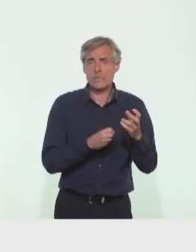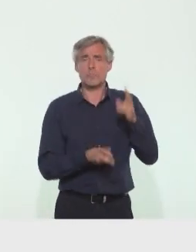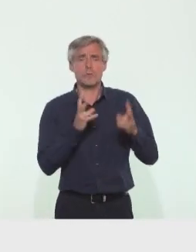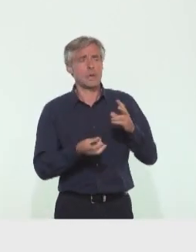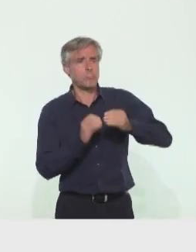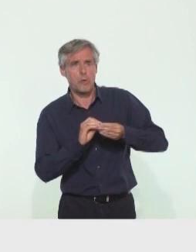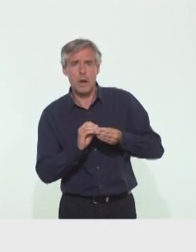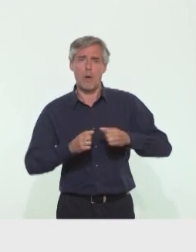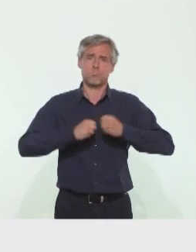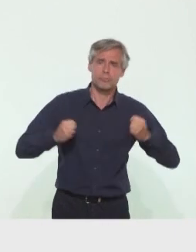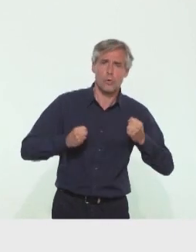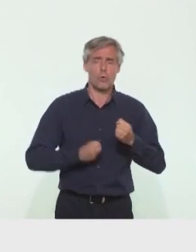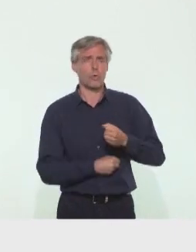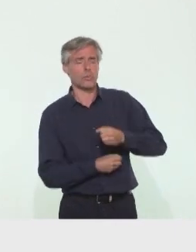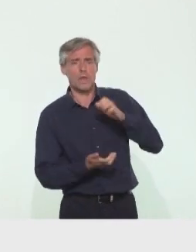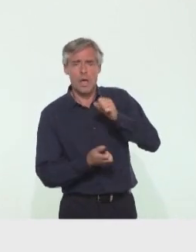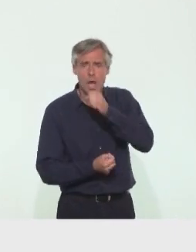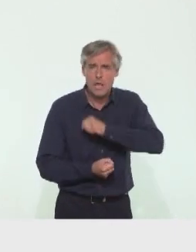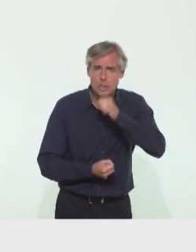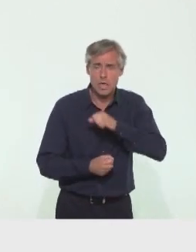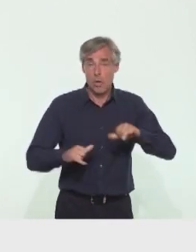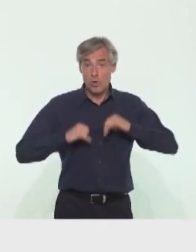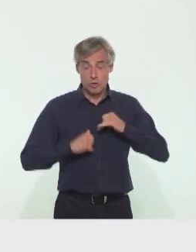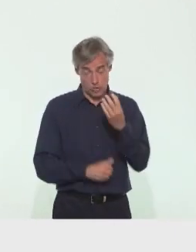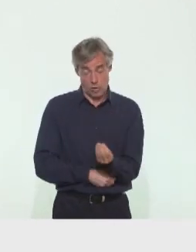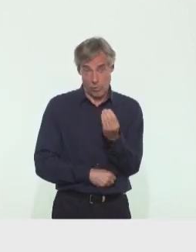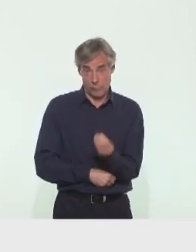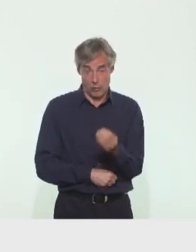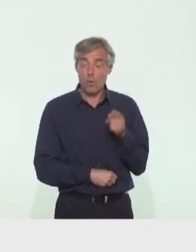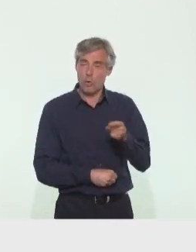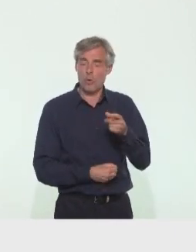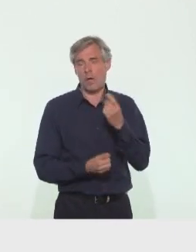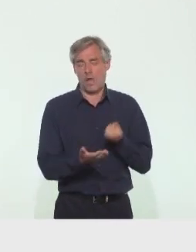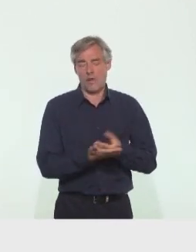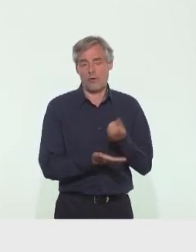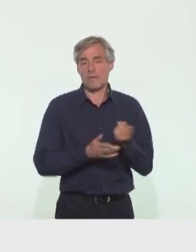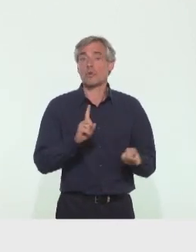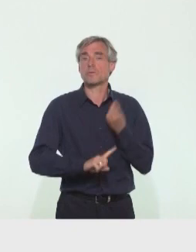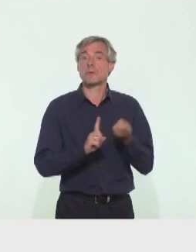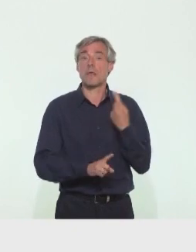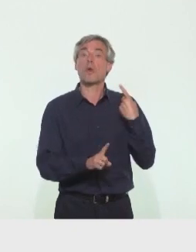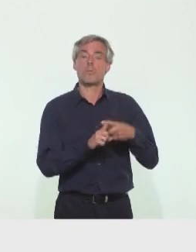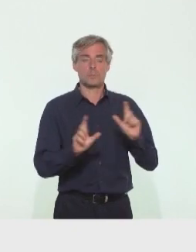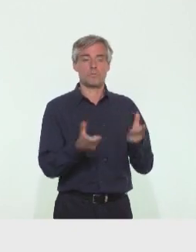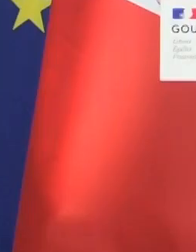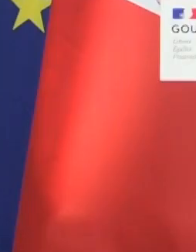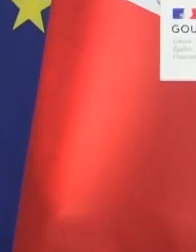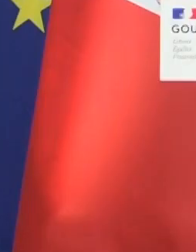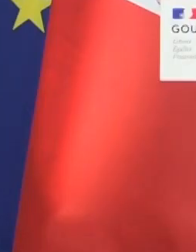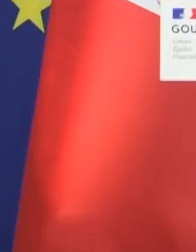de comorbidités, personnes âgées, jeunes enfants, qui font également l'objet d'une information et d'un signalement spécifique.